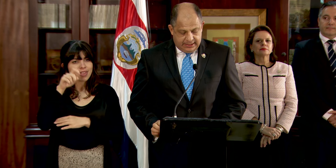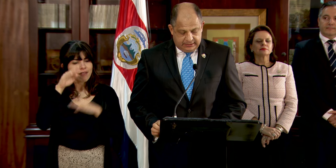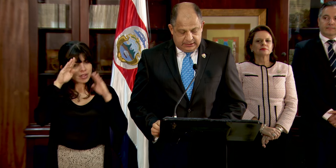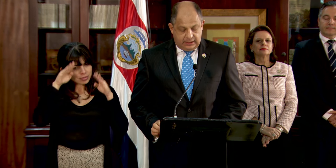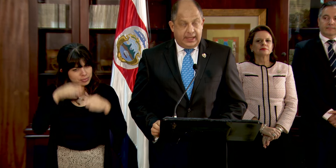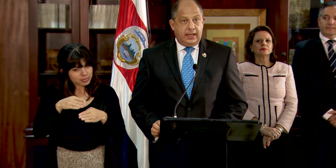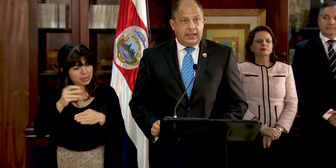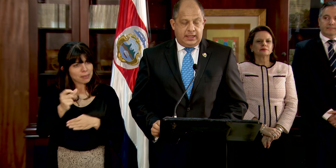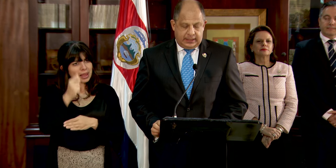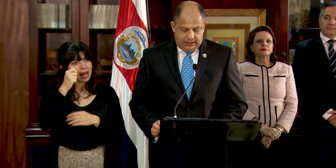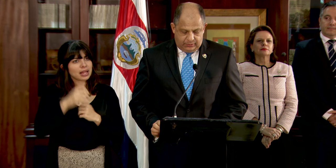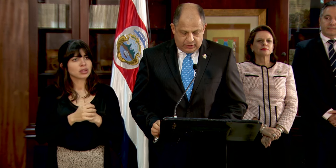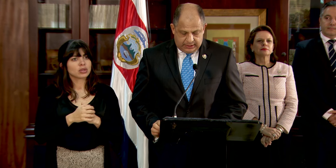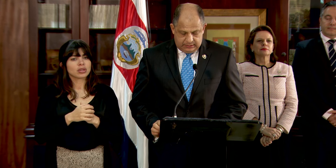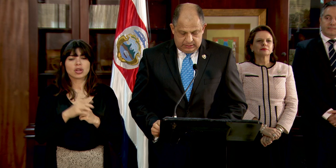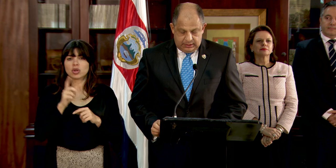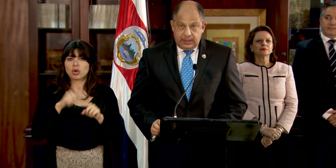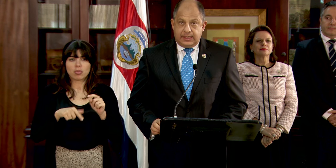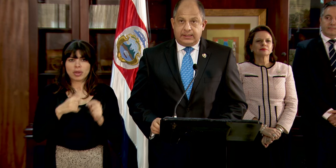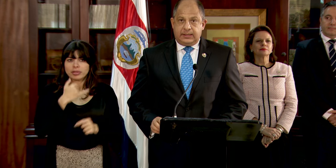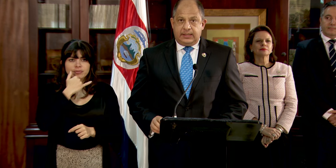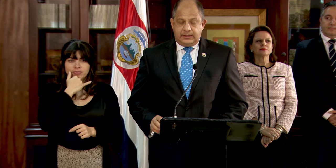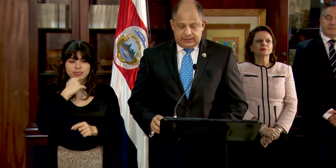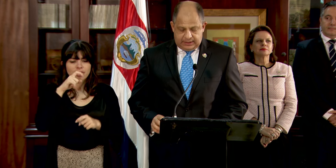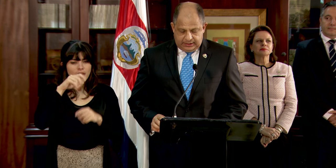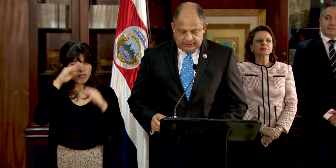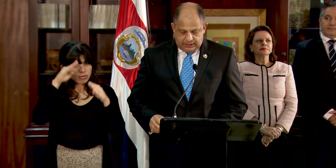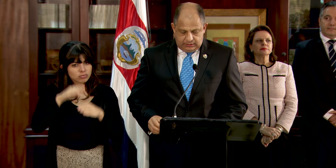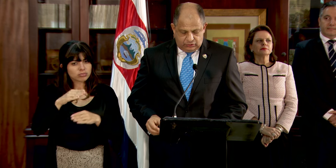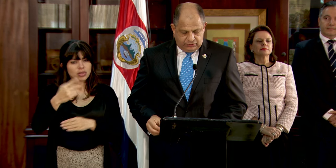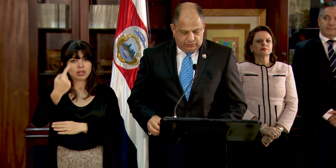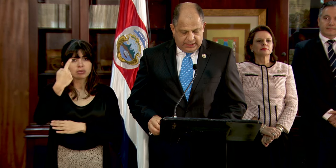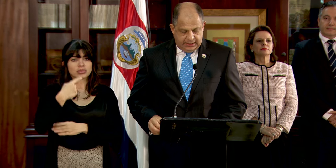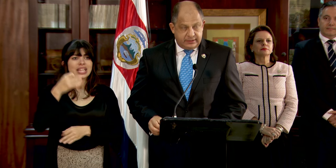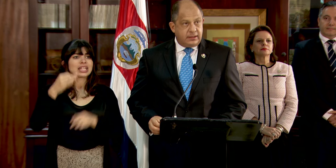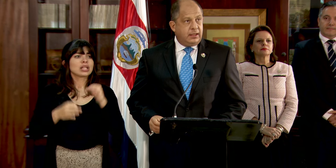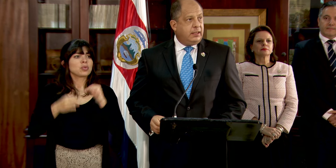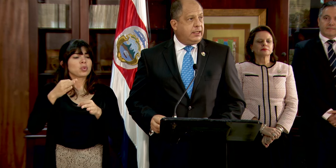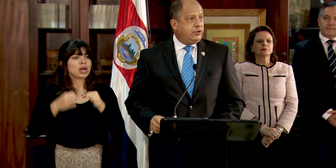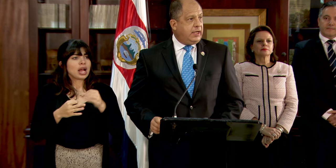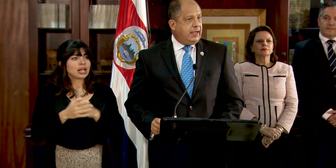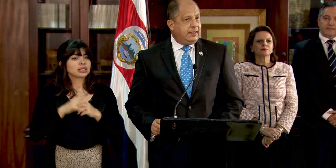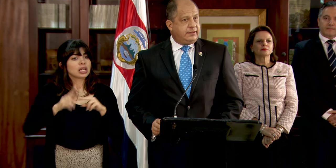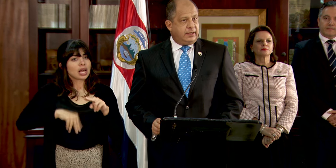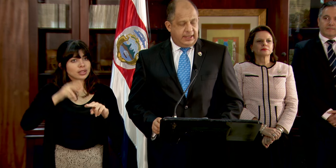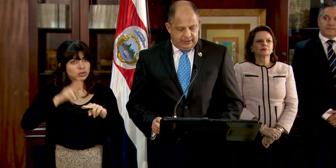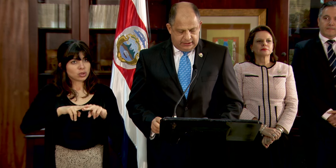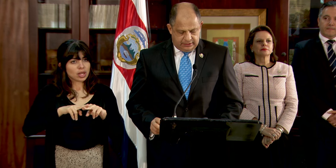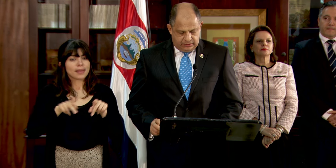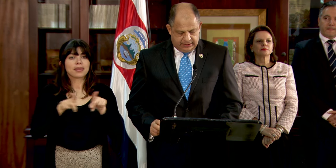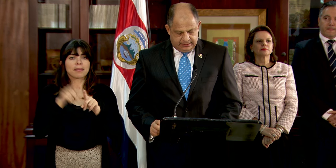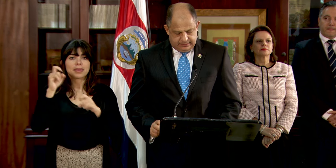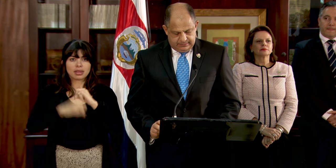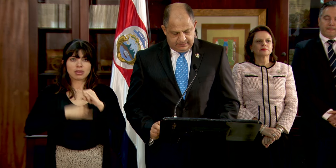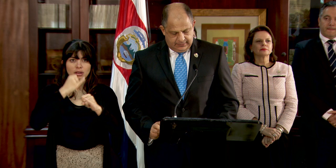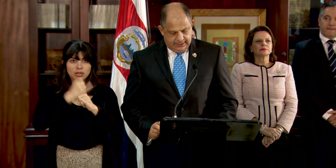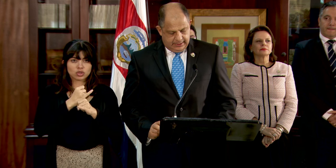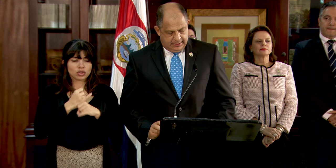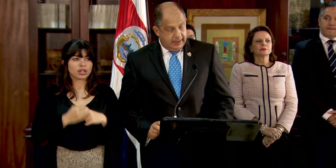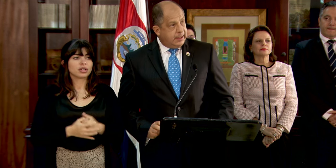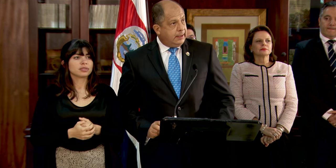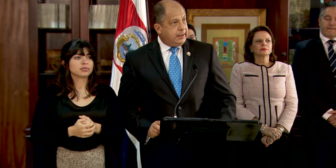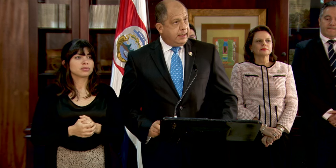inmediata e inequívoca las sentencias que dictan los tribunales nacionales e internacionales.